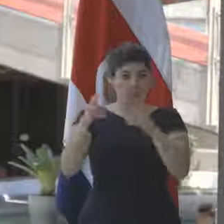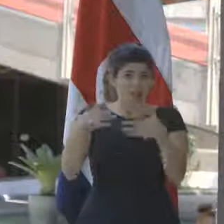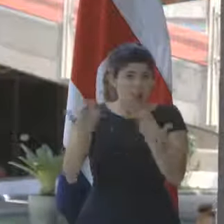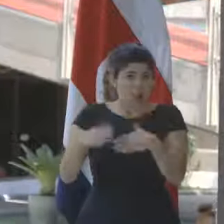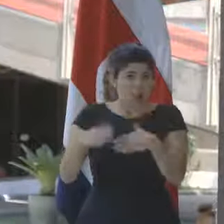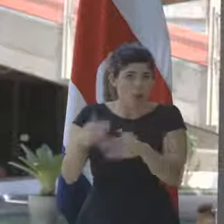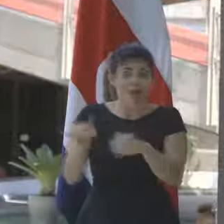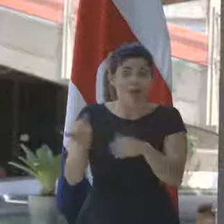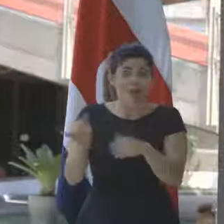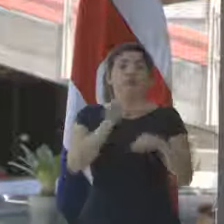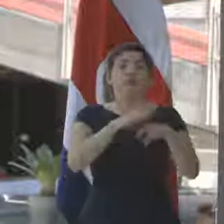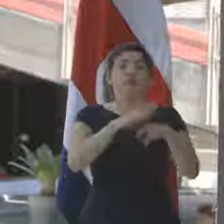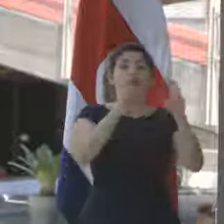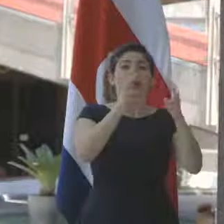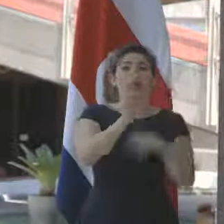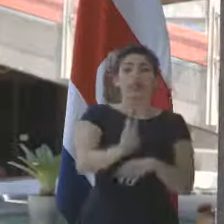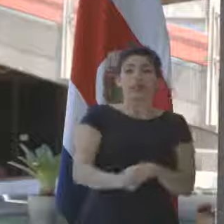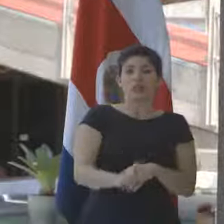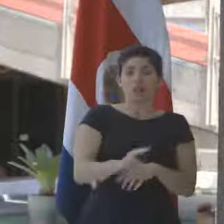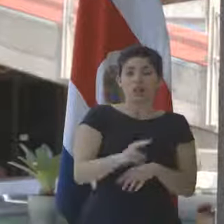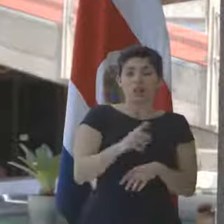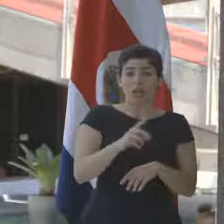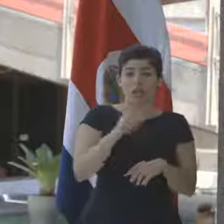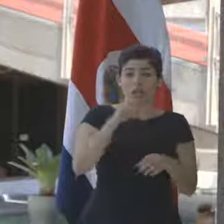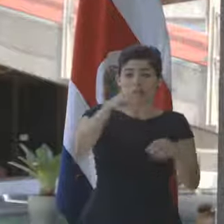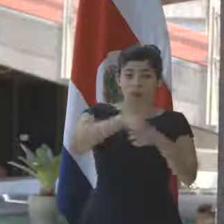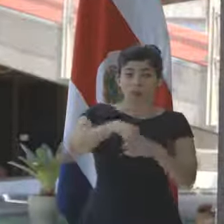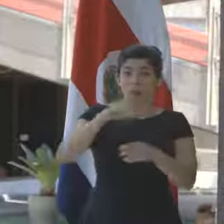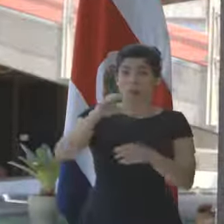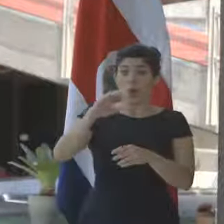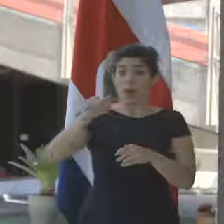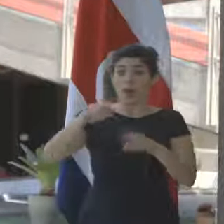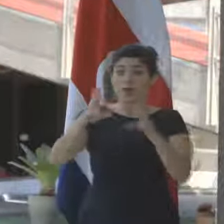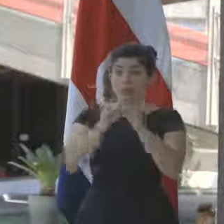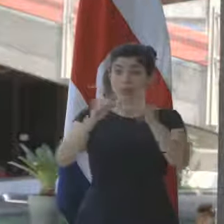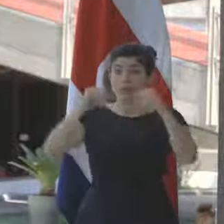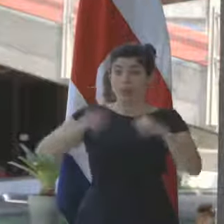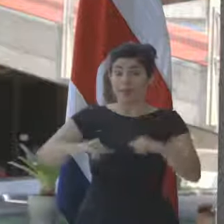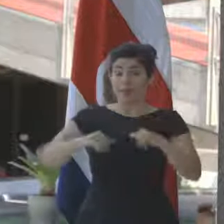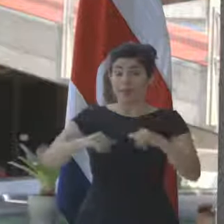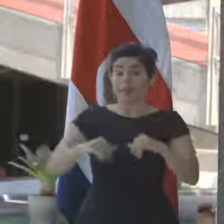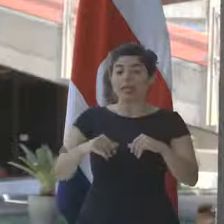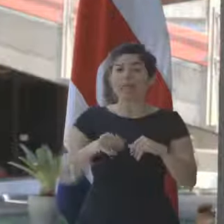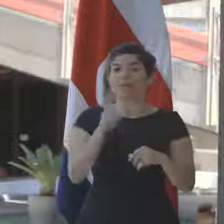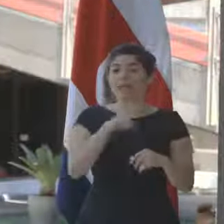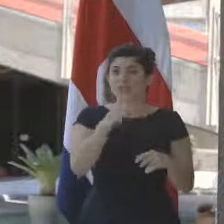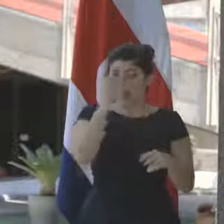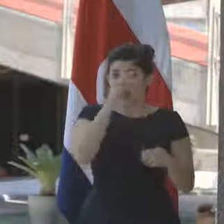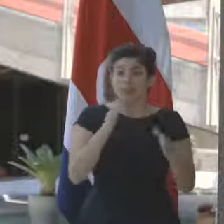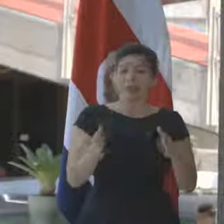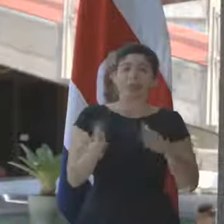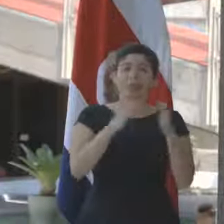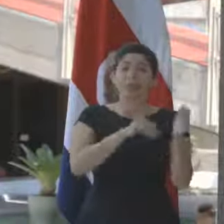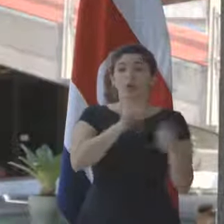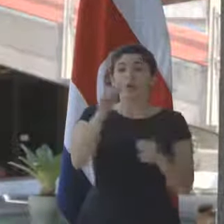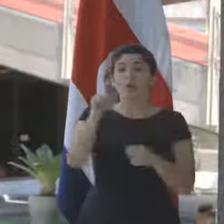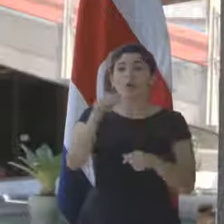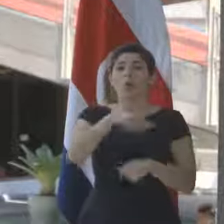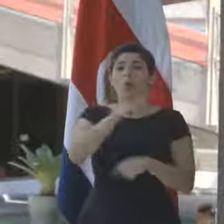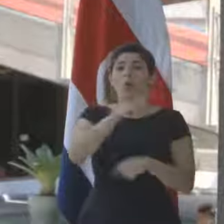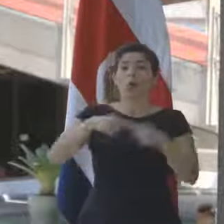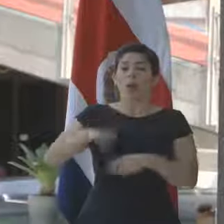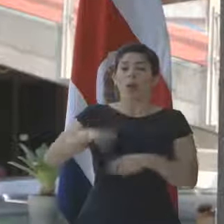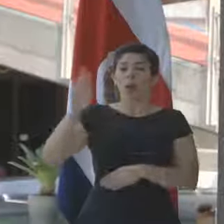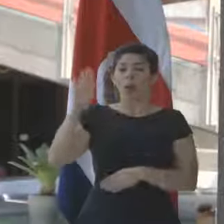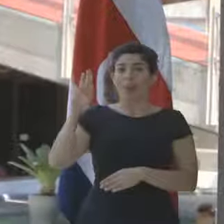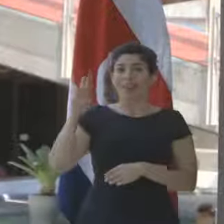Venezuela, tomando ese puesto en la OEA, en el Consejo Permanente. Y la otra consulta, presidente, hoy usted juramenta la Selección